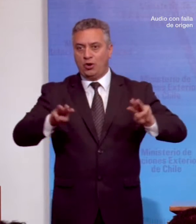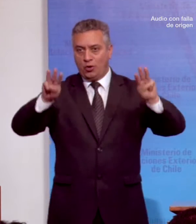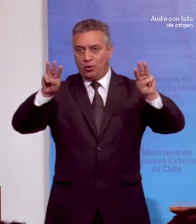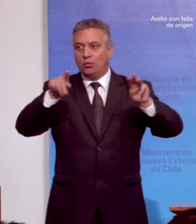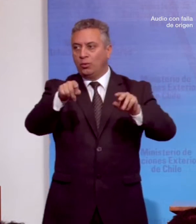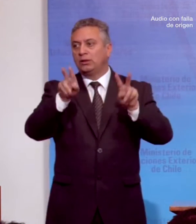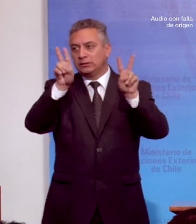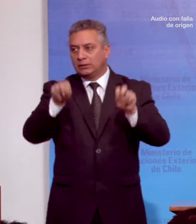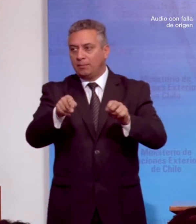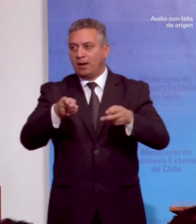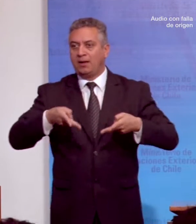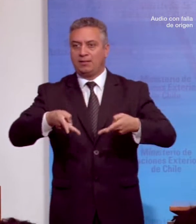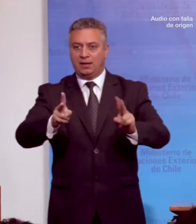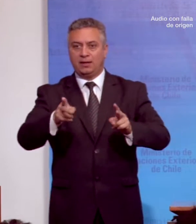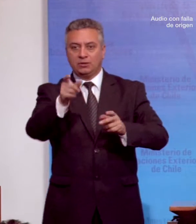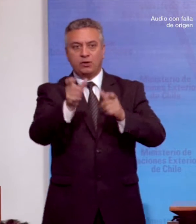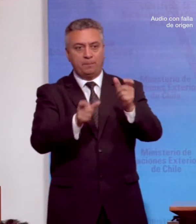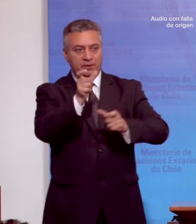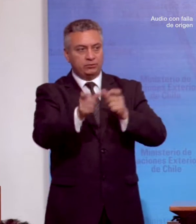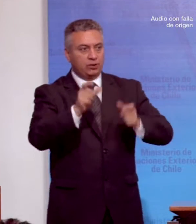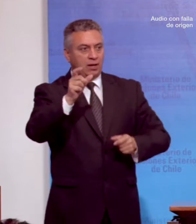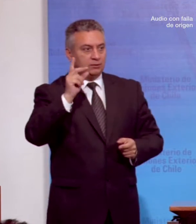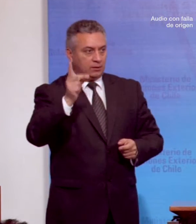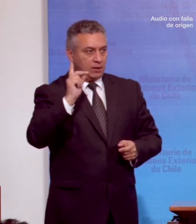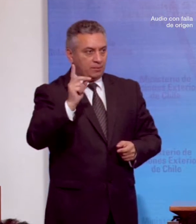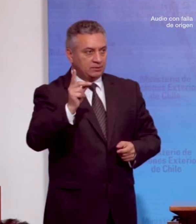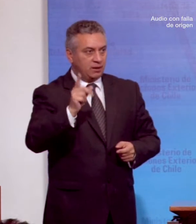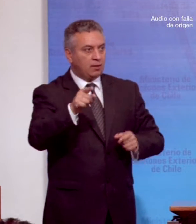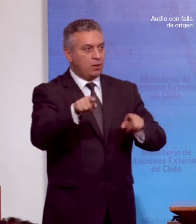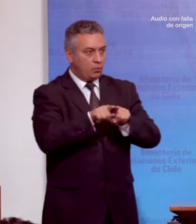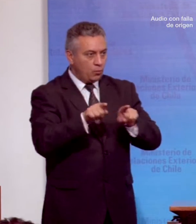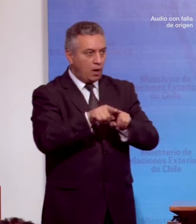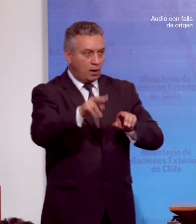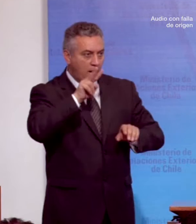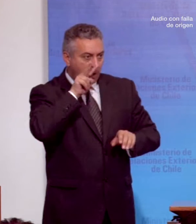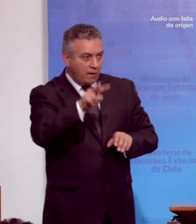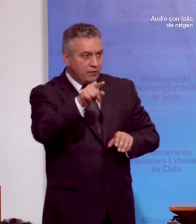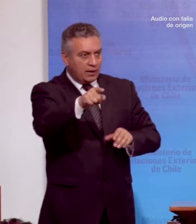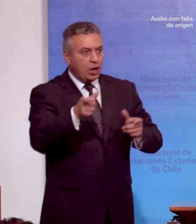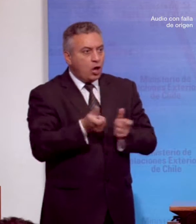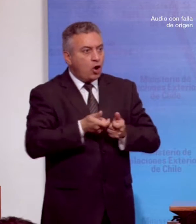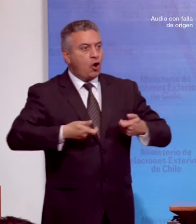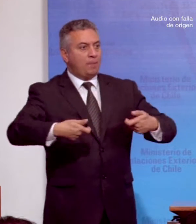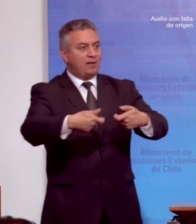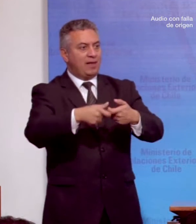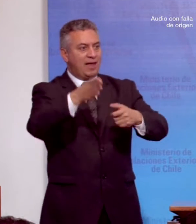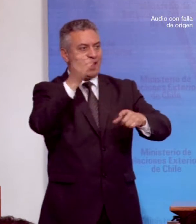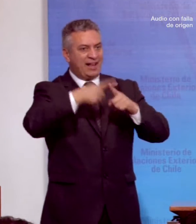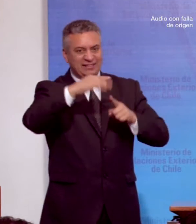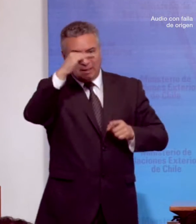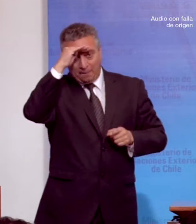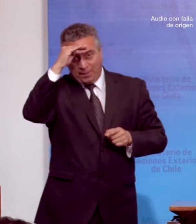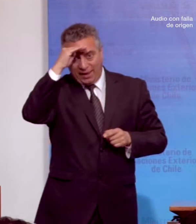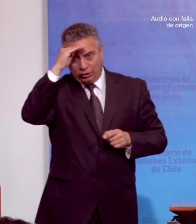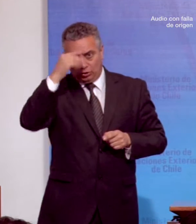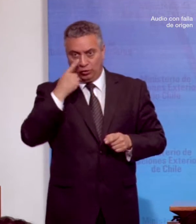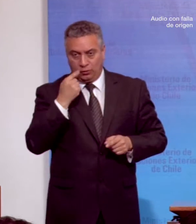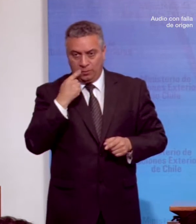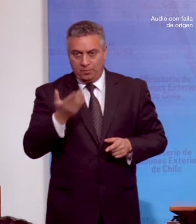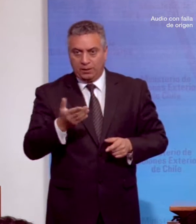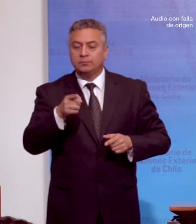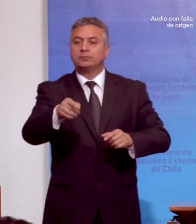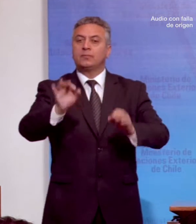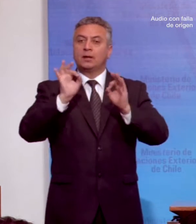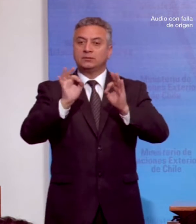los derechos de las personas con discapacidad, como ha hecho ver el Comité de Expertos que controla su cumplimiento. Lo esencial